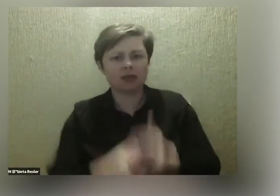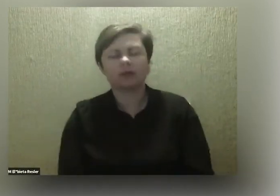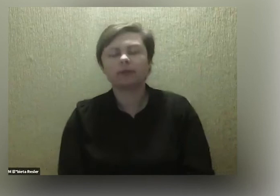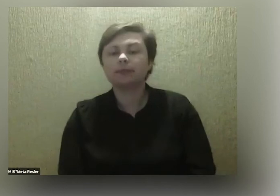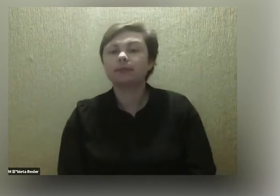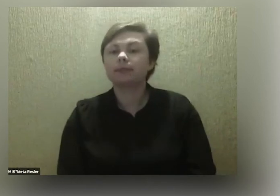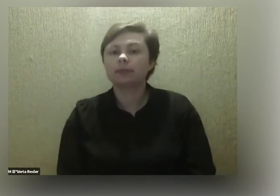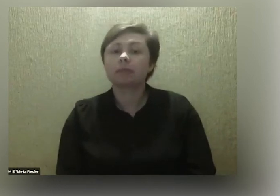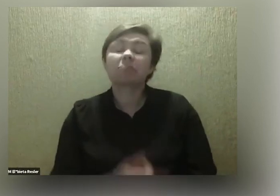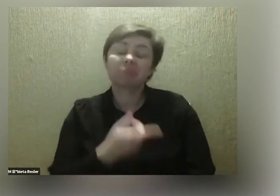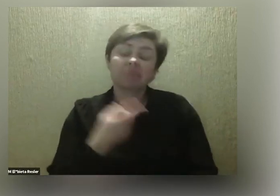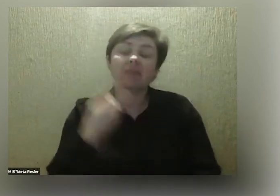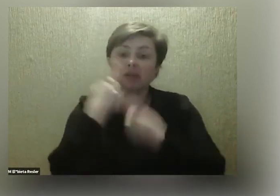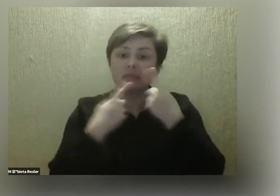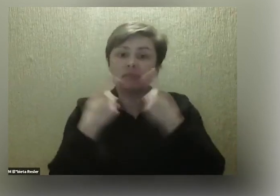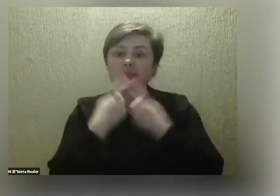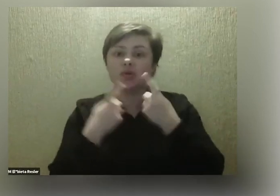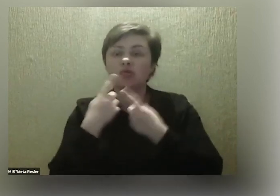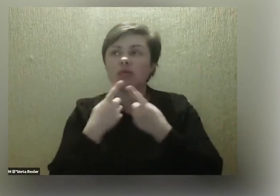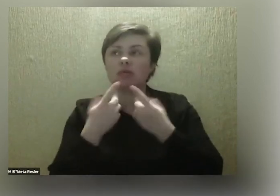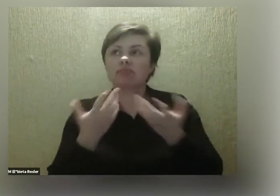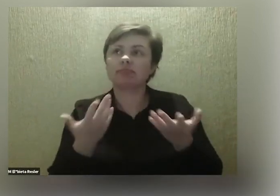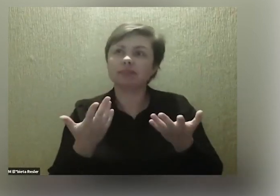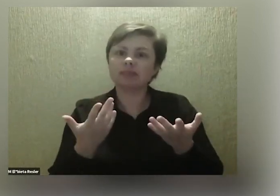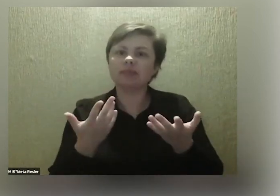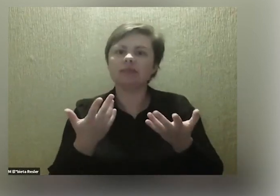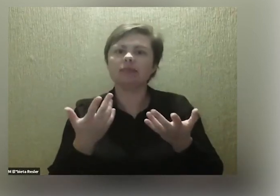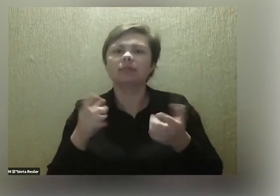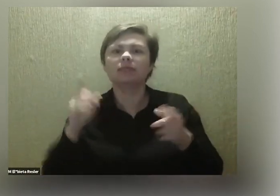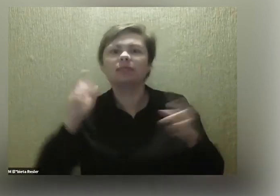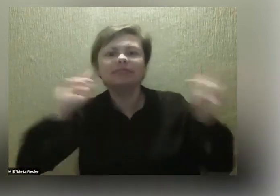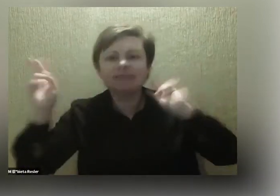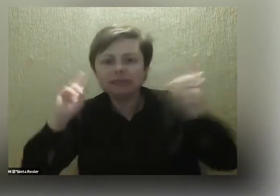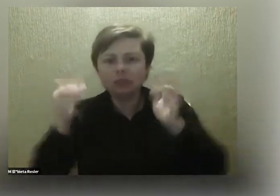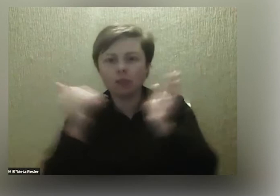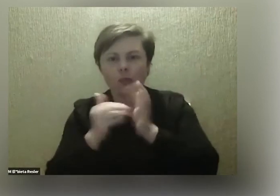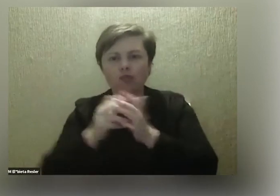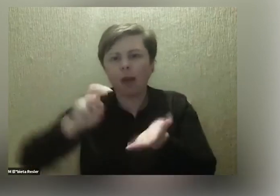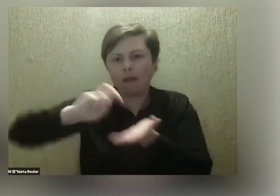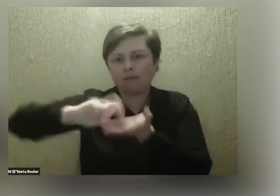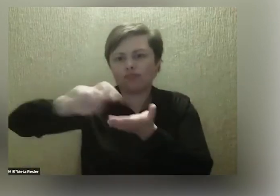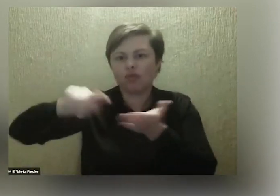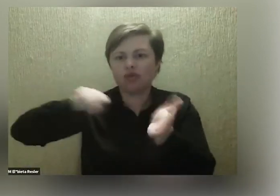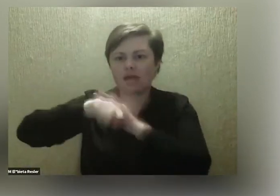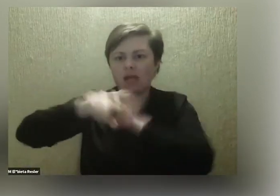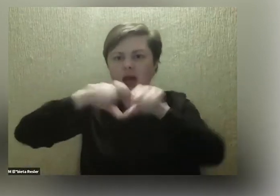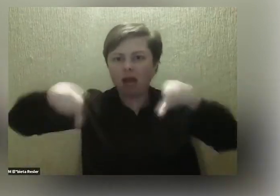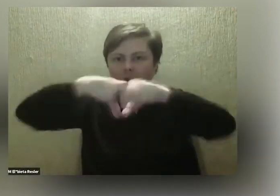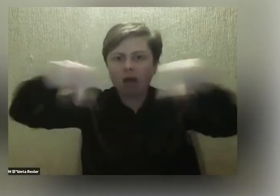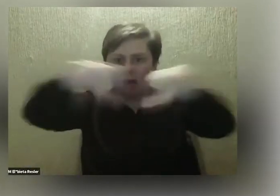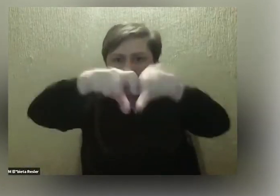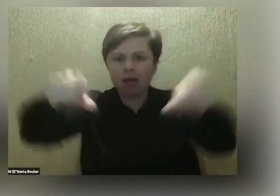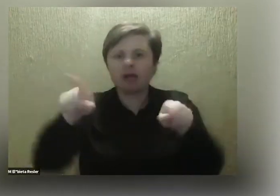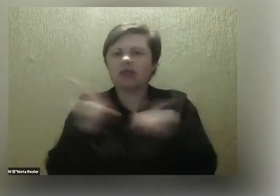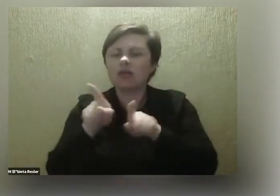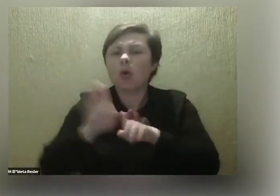Myślę sobie o udźwiękowionych przejściach dla pieszych, nie poustawianych na środku chodnika,